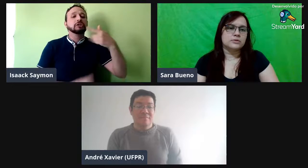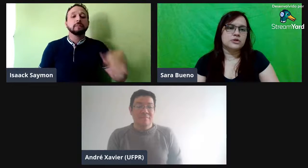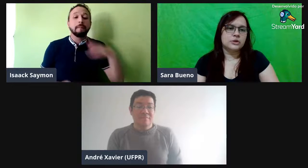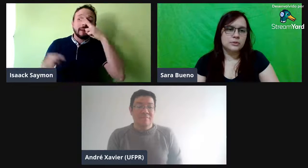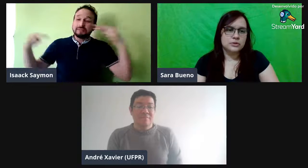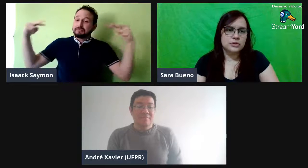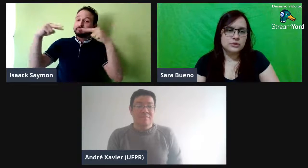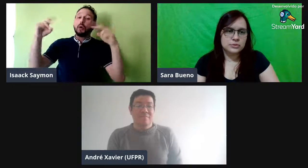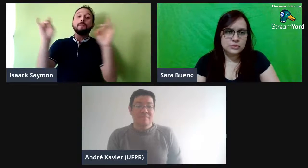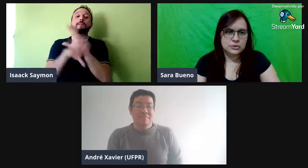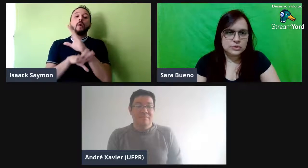tinha alguns estudos